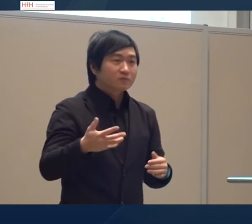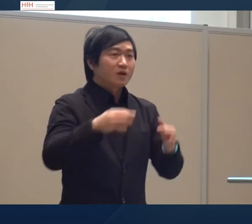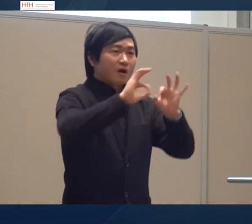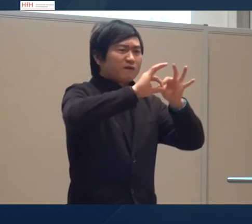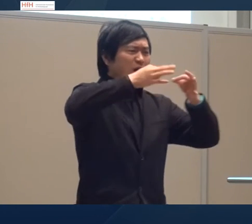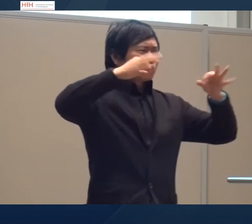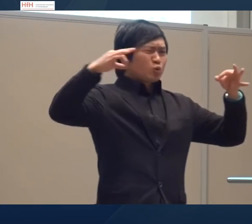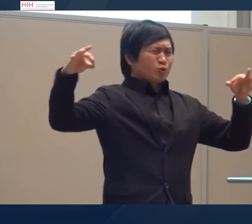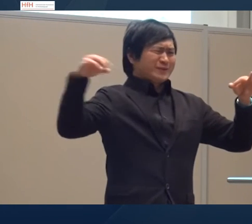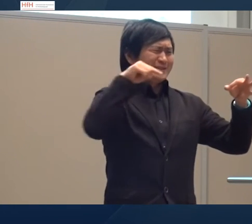auch die Phrasiologie